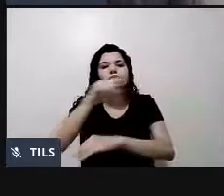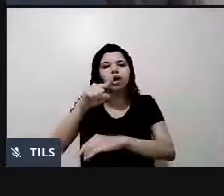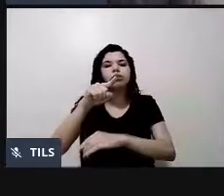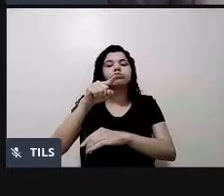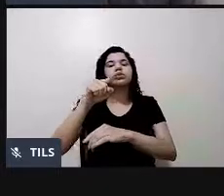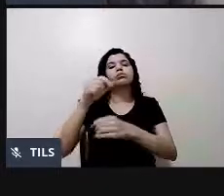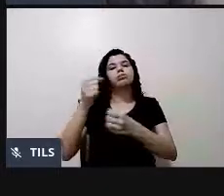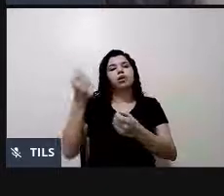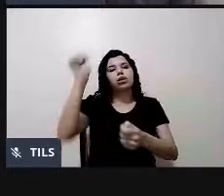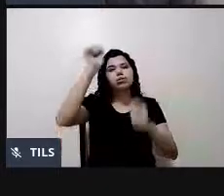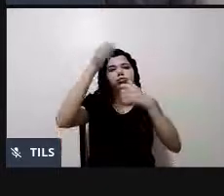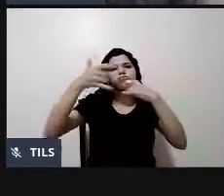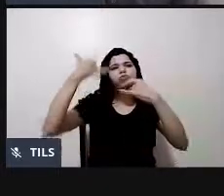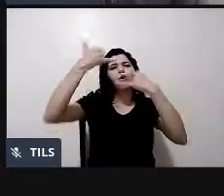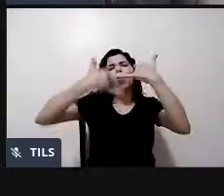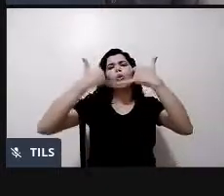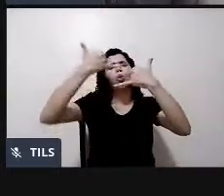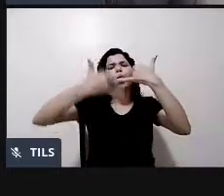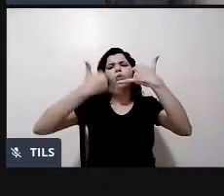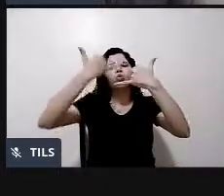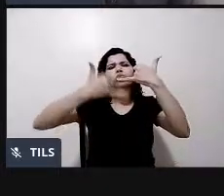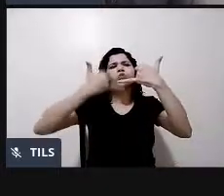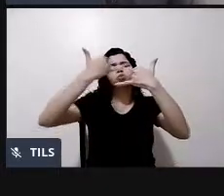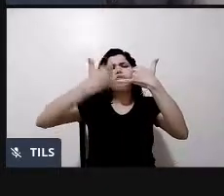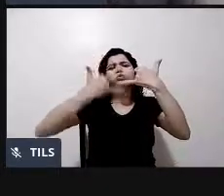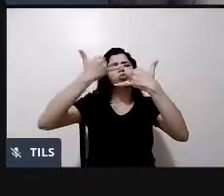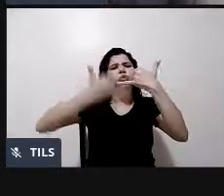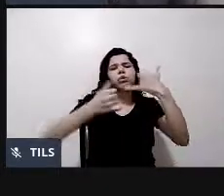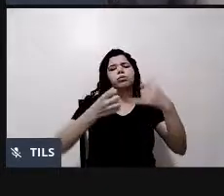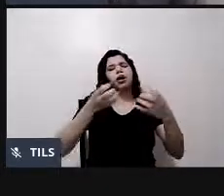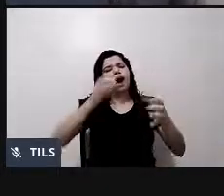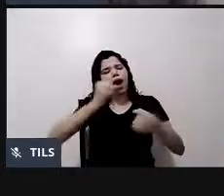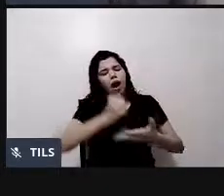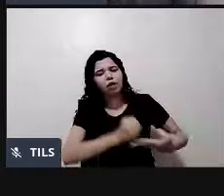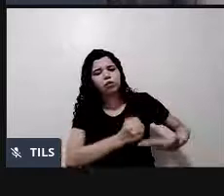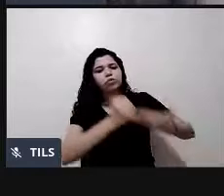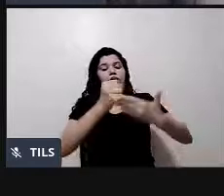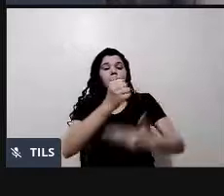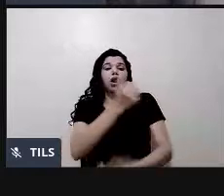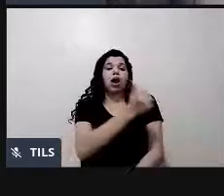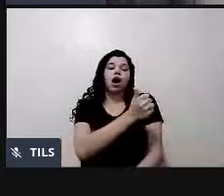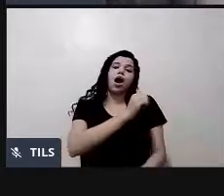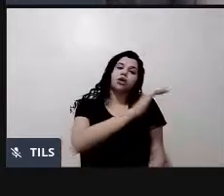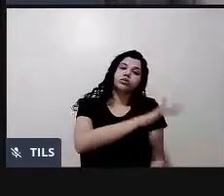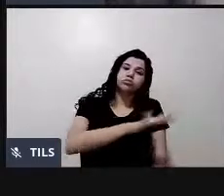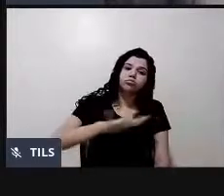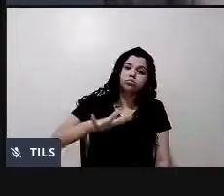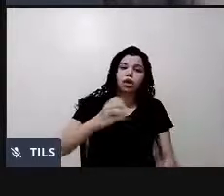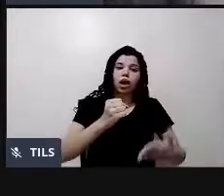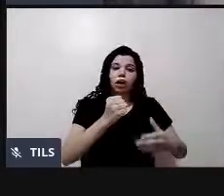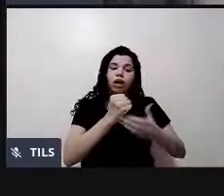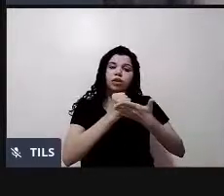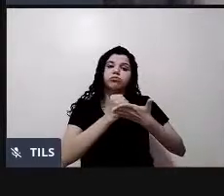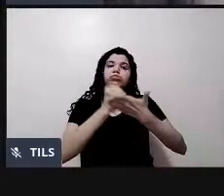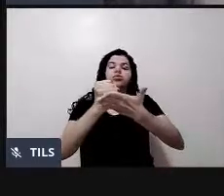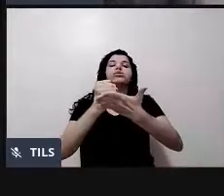ensinar, ajudar essas crianças na formação educacional, na educação básica, ok?